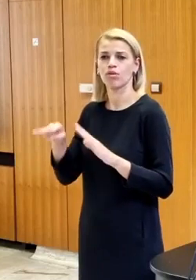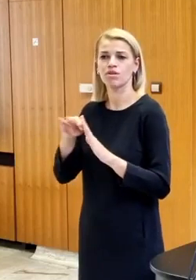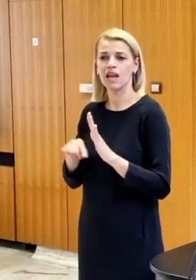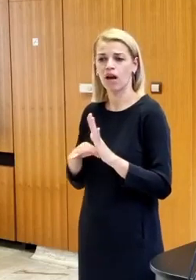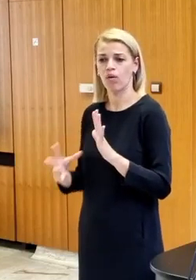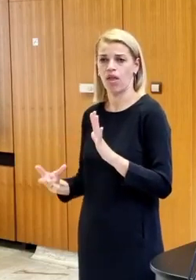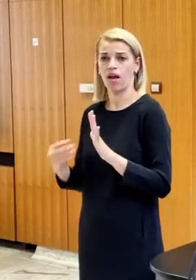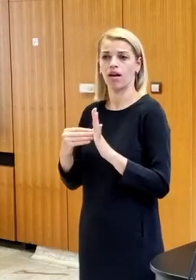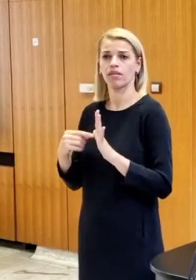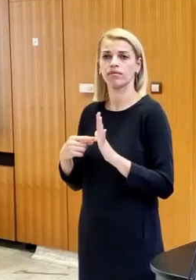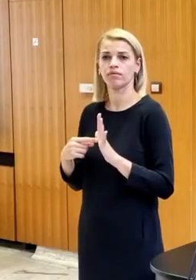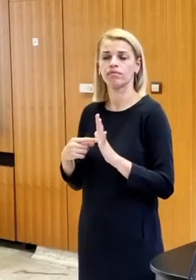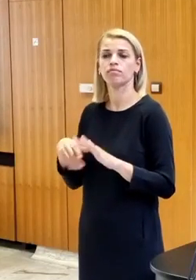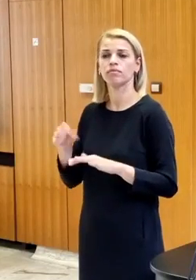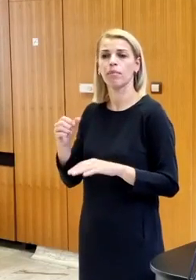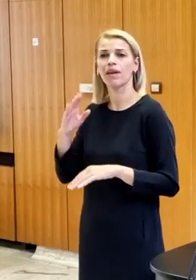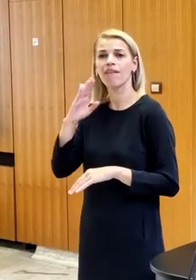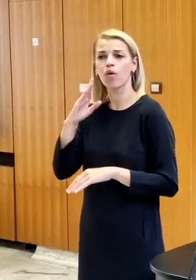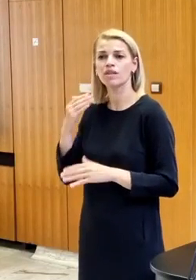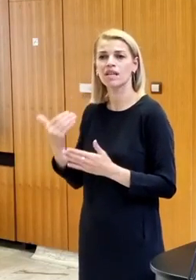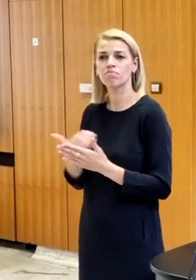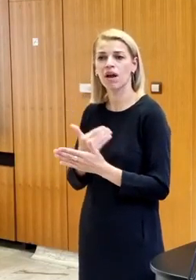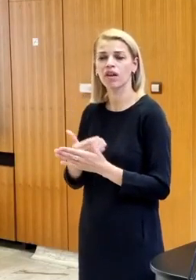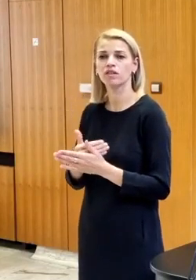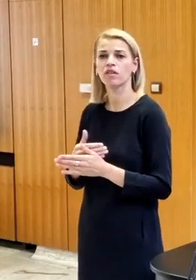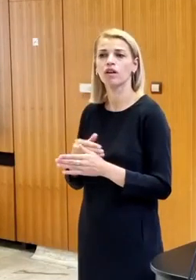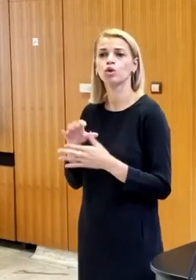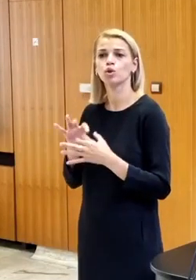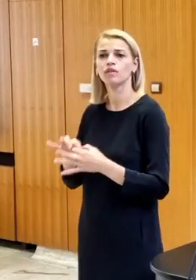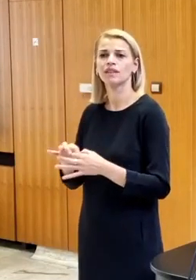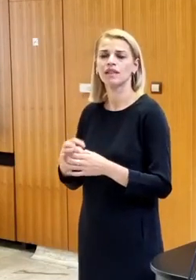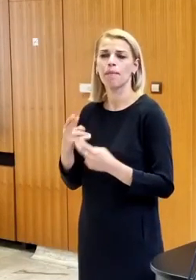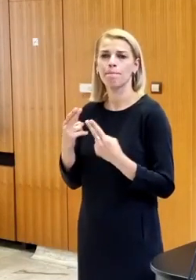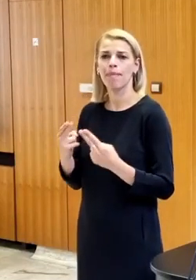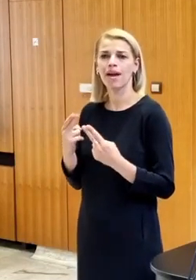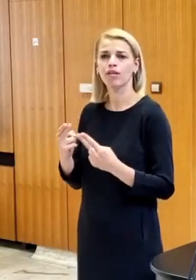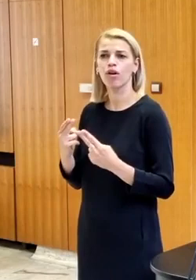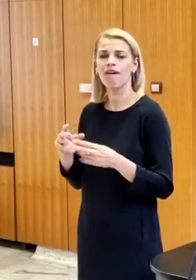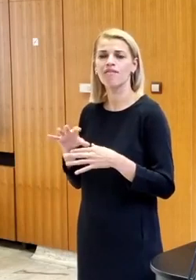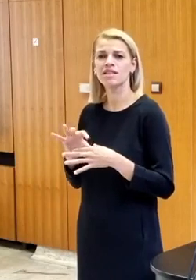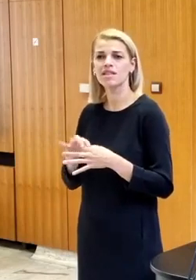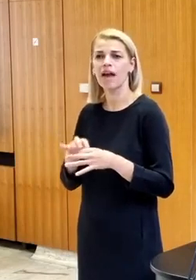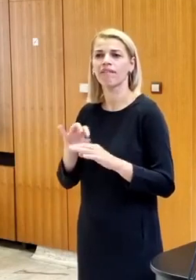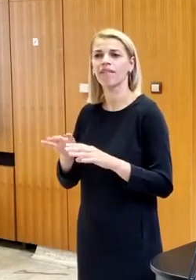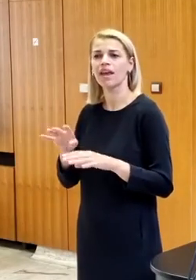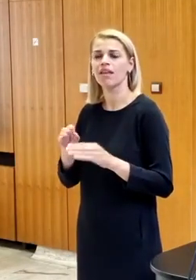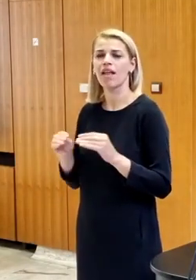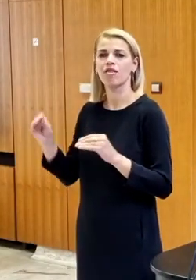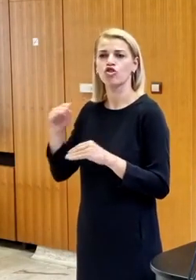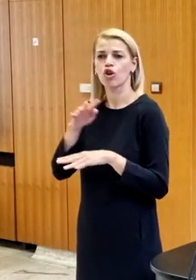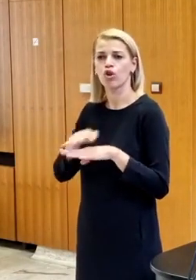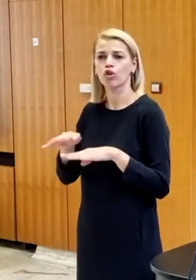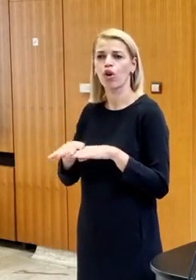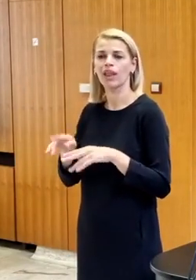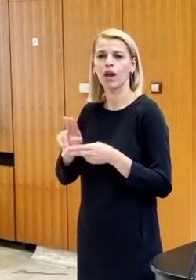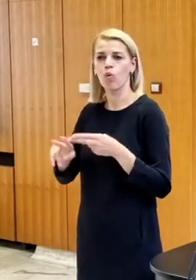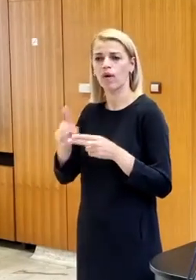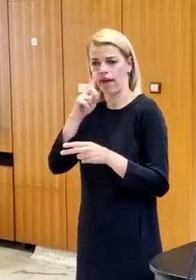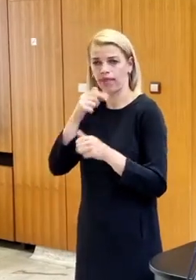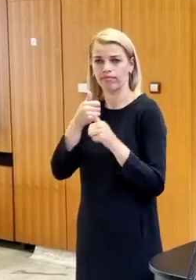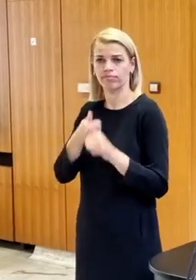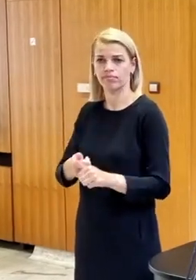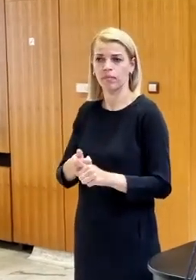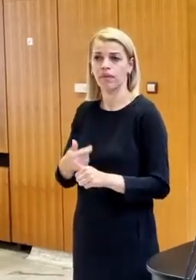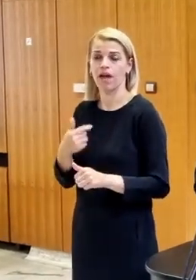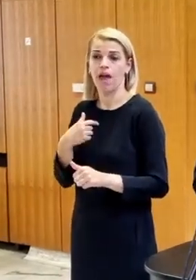zakomponovali aj to, aby vojenské spravodajstvo mohlo byť z hľadiska majetkových vzťahov kontrolované aj najvyšším kontrolným úradom, aby to bolo expliciteľ napísané v zákone. Ja už som to